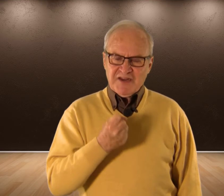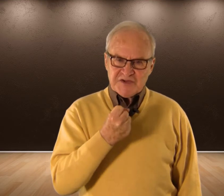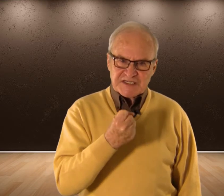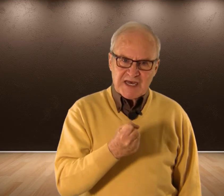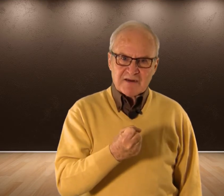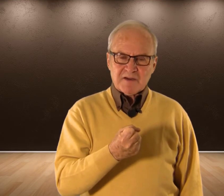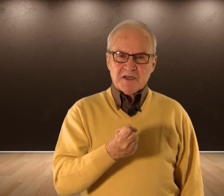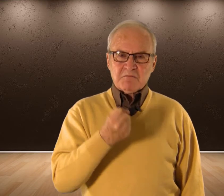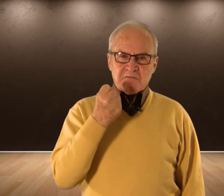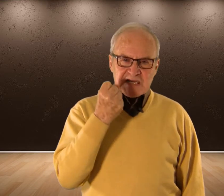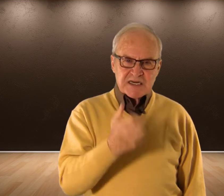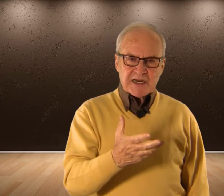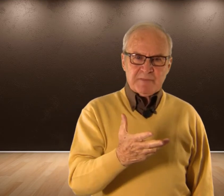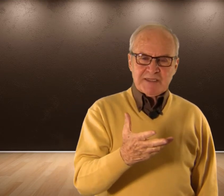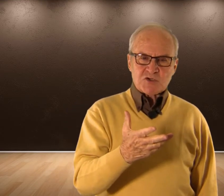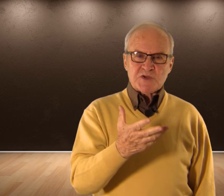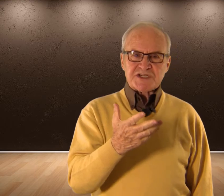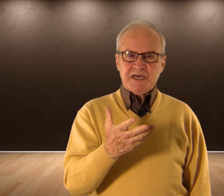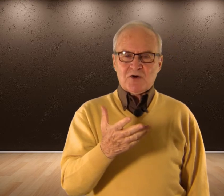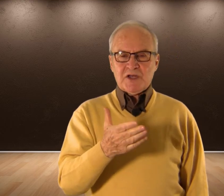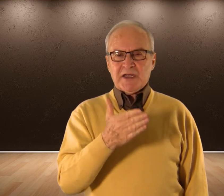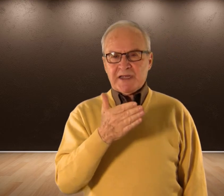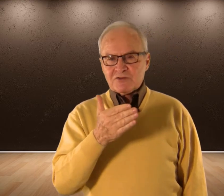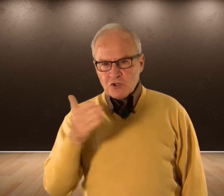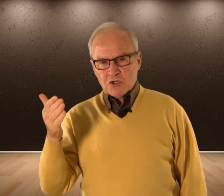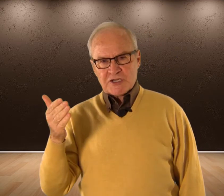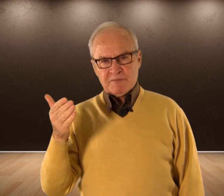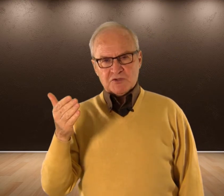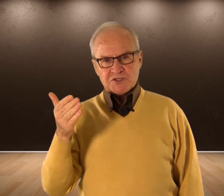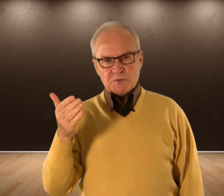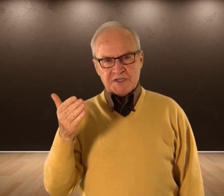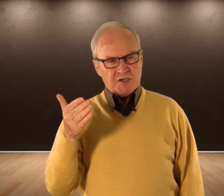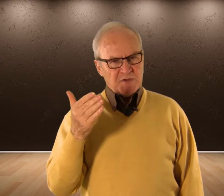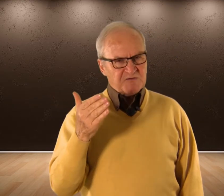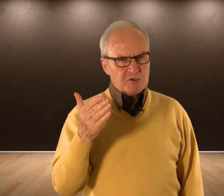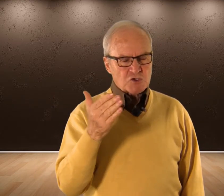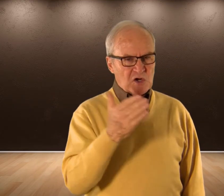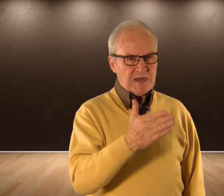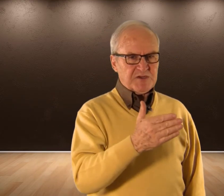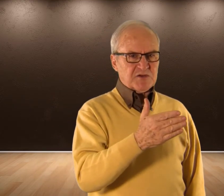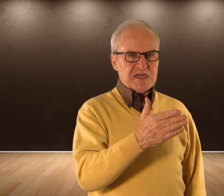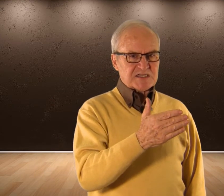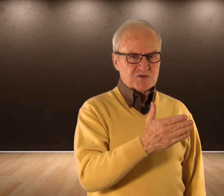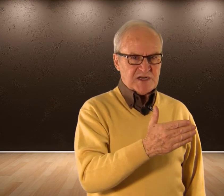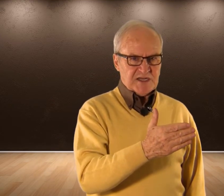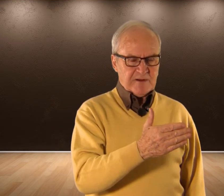Manifestar Más claramente Su deseo En todos los ámbitos De su vida No me refiero Solo al ámbito De la sexualidad